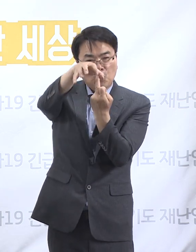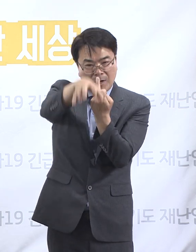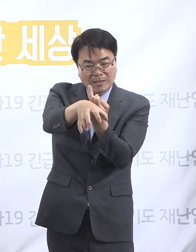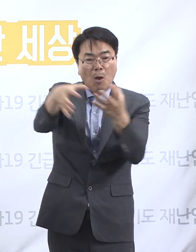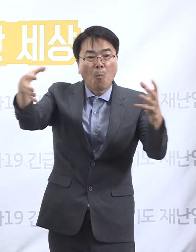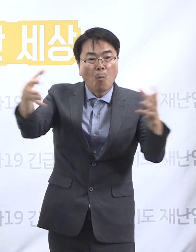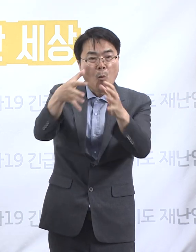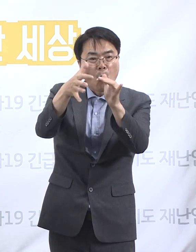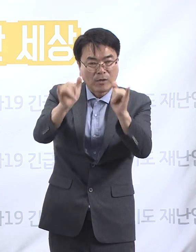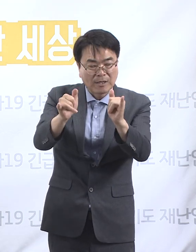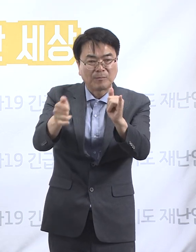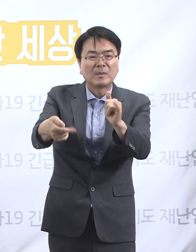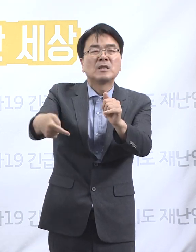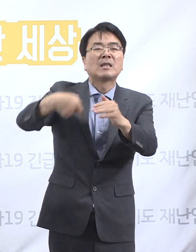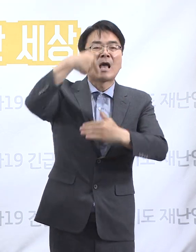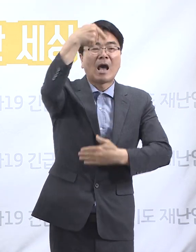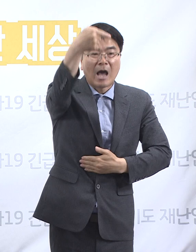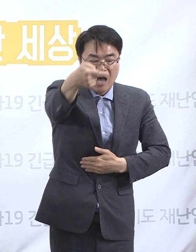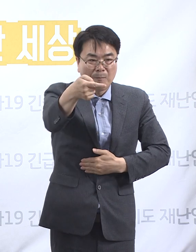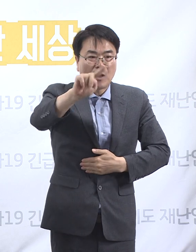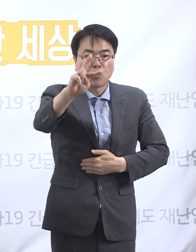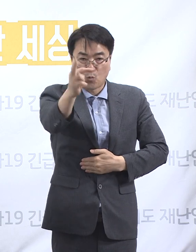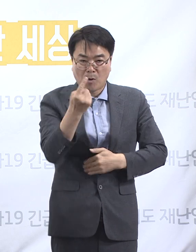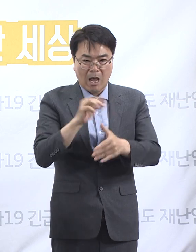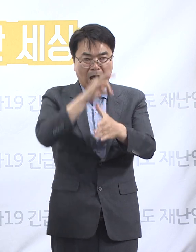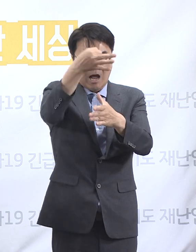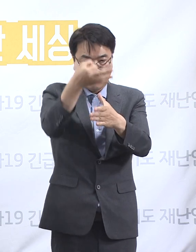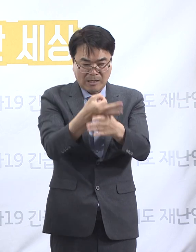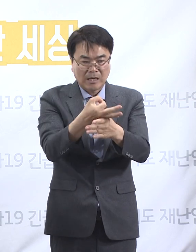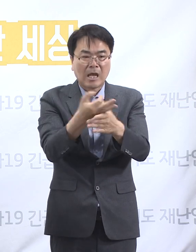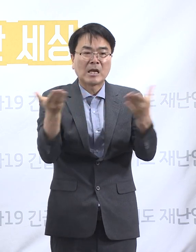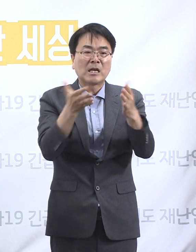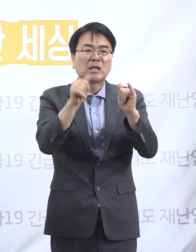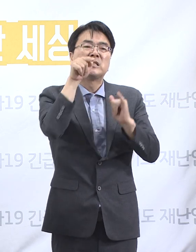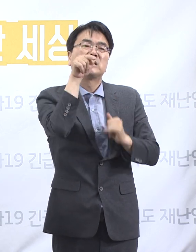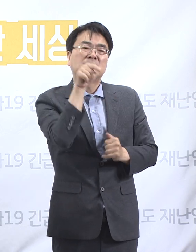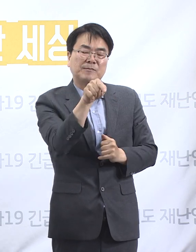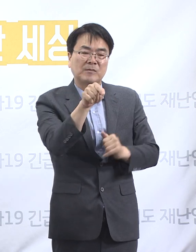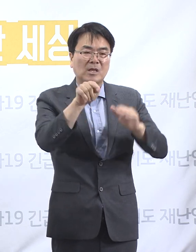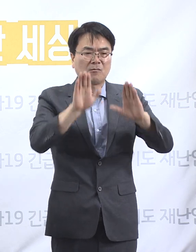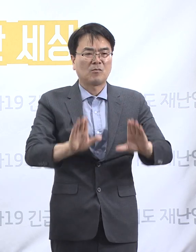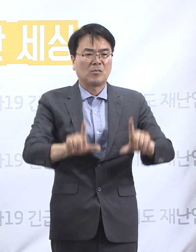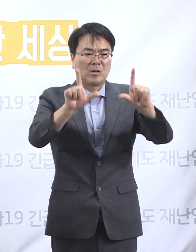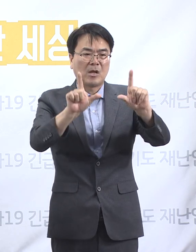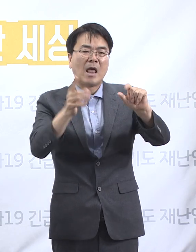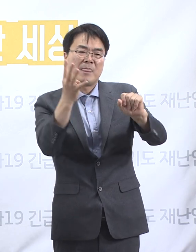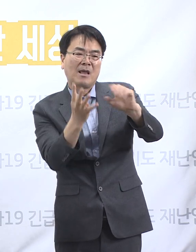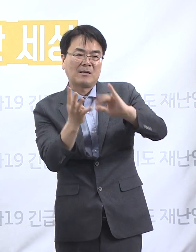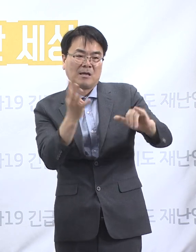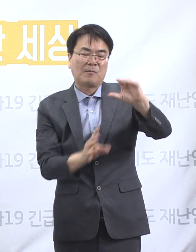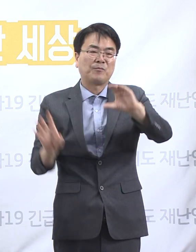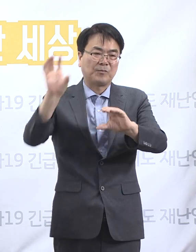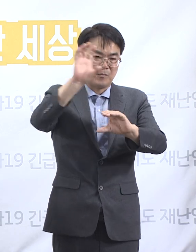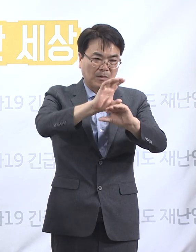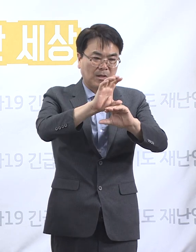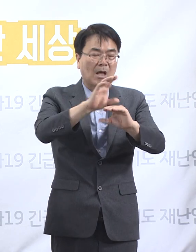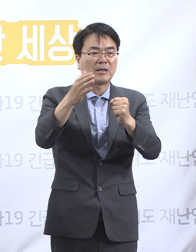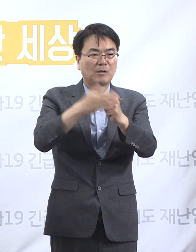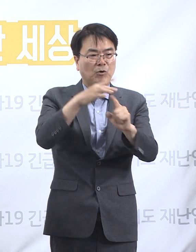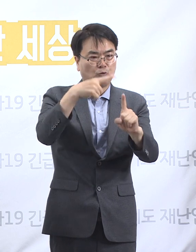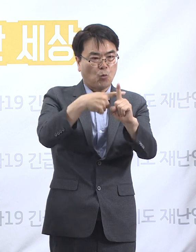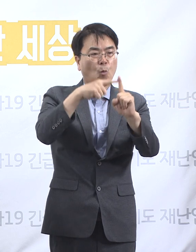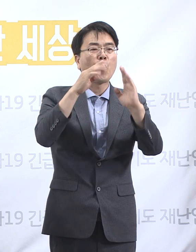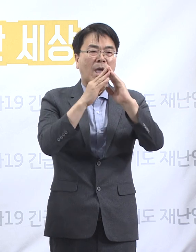안양군포지역교회와 관련한 확진자는 금일 0시 기준 4명이 추가로 확진되어 4개 교회에